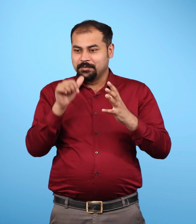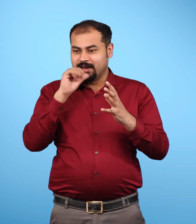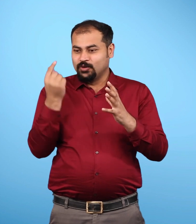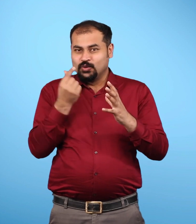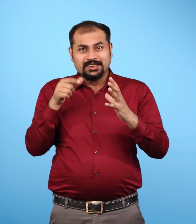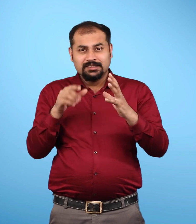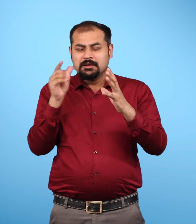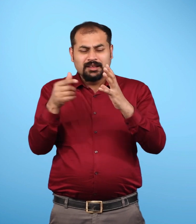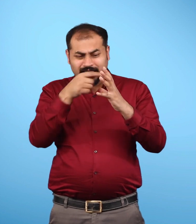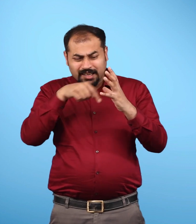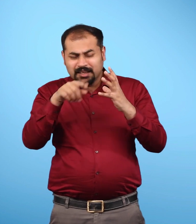महसूस करते हैं